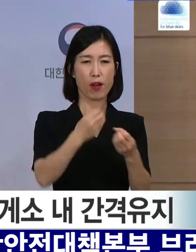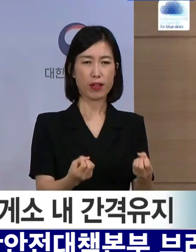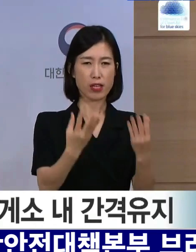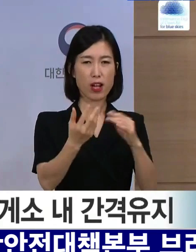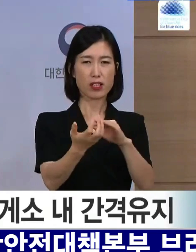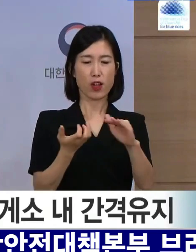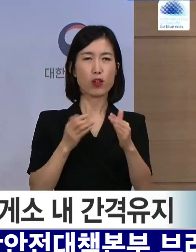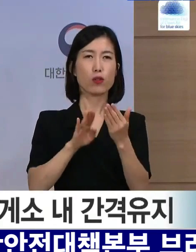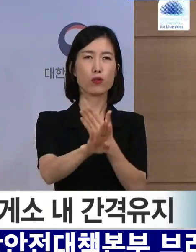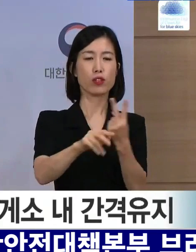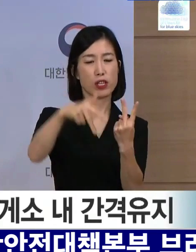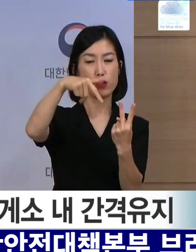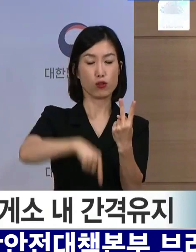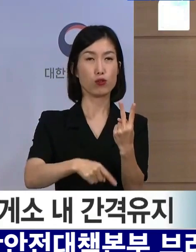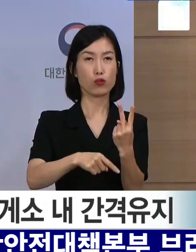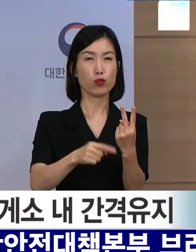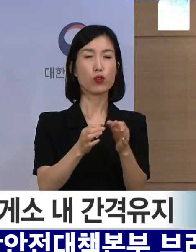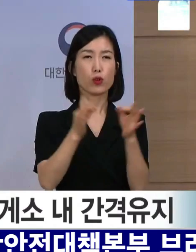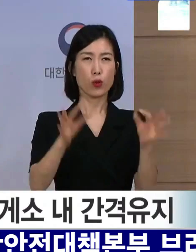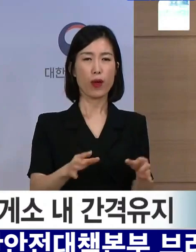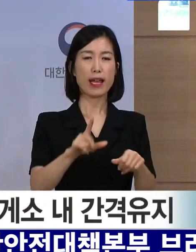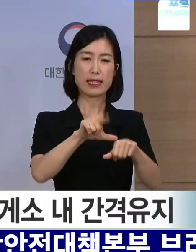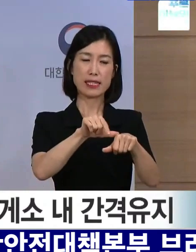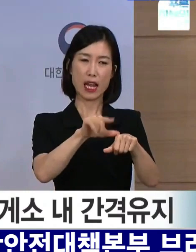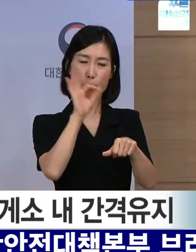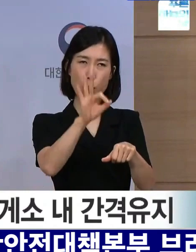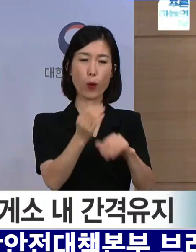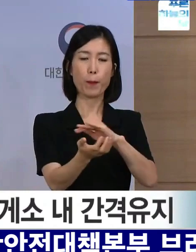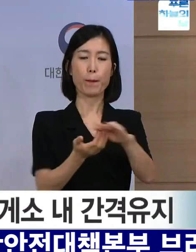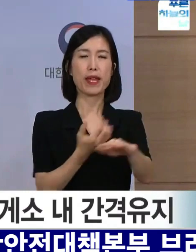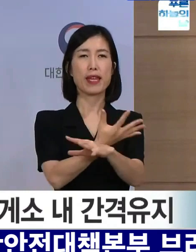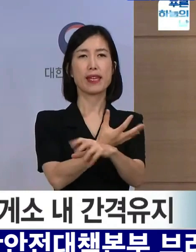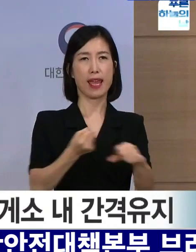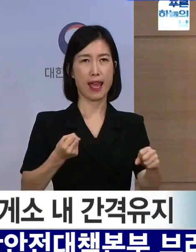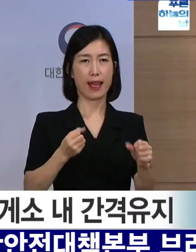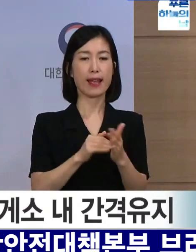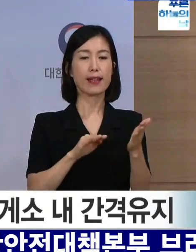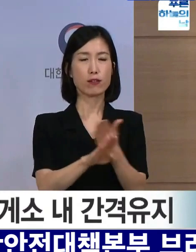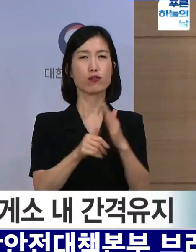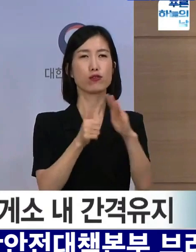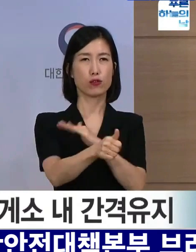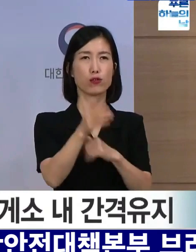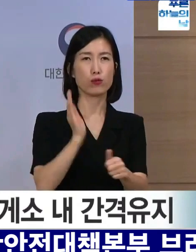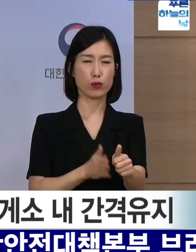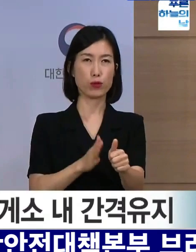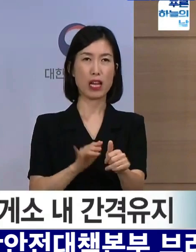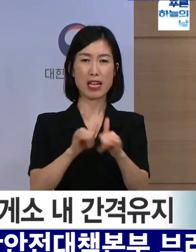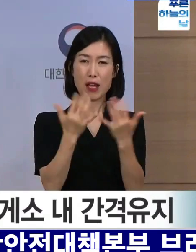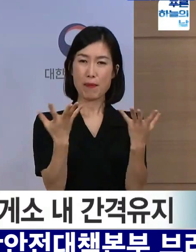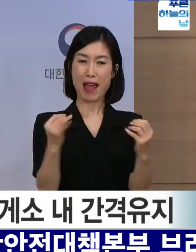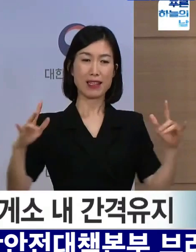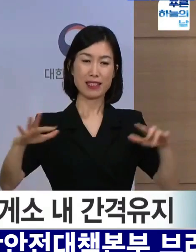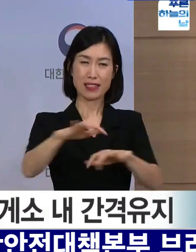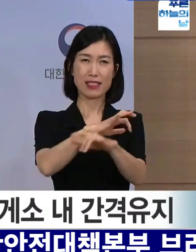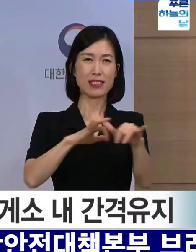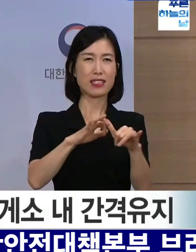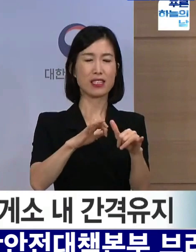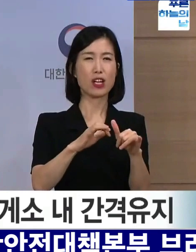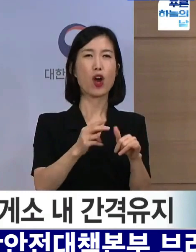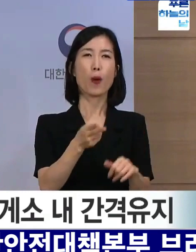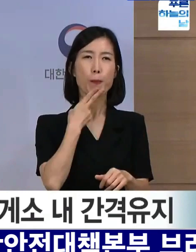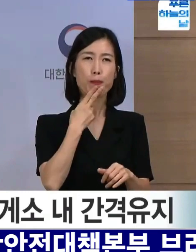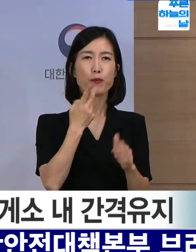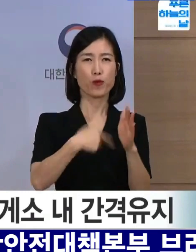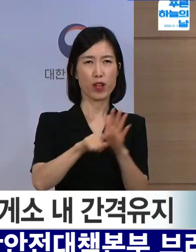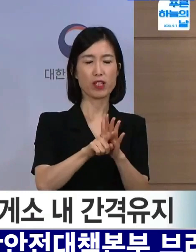전후 2주간 운영될 예정인 시간대별 사전 예약지를 이용하여 지나치게 많은 분들이 한꺼번에 밀집되는